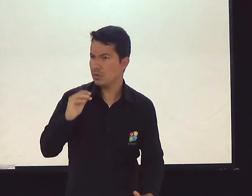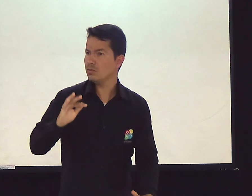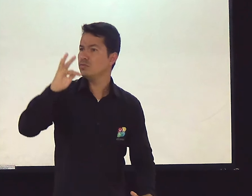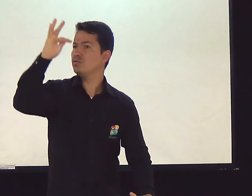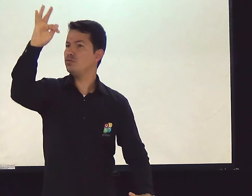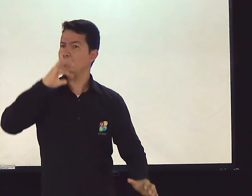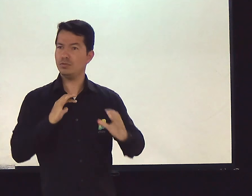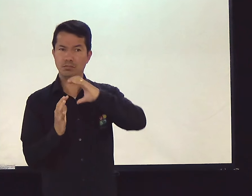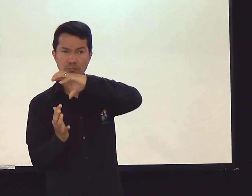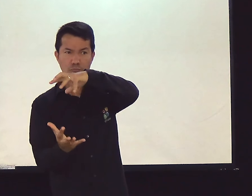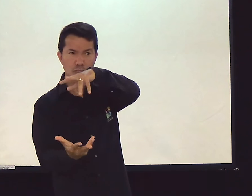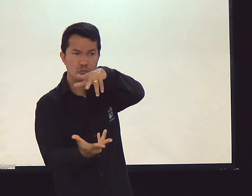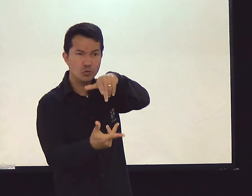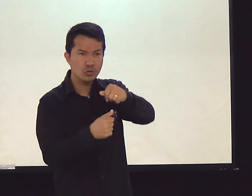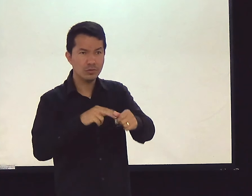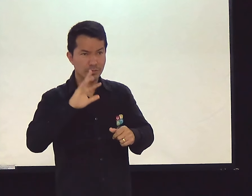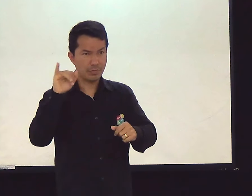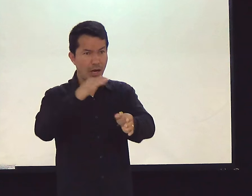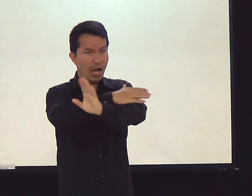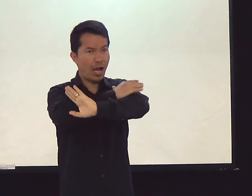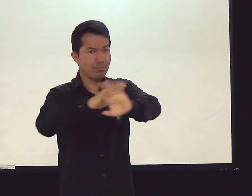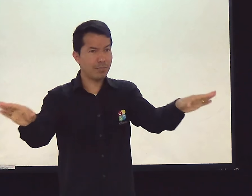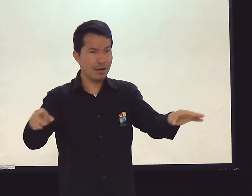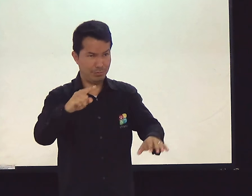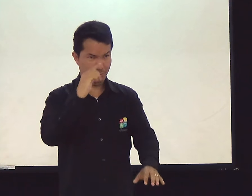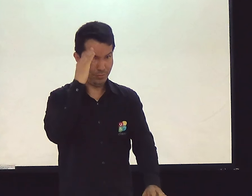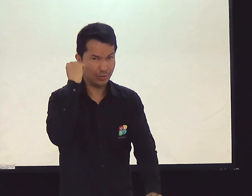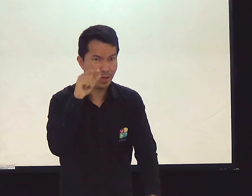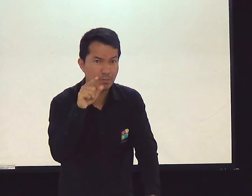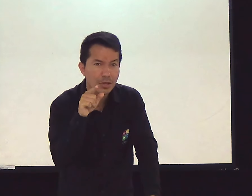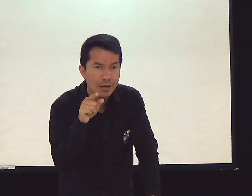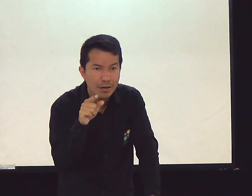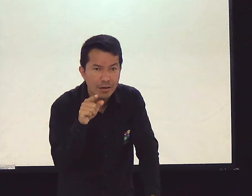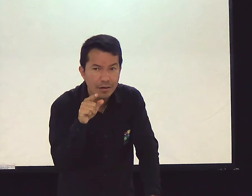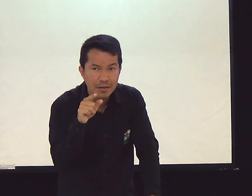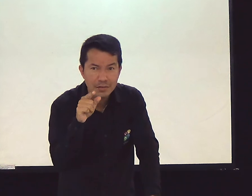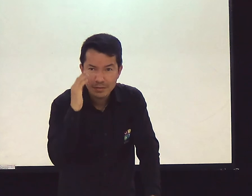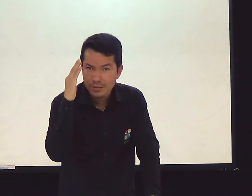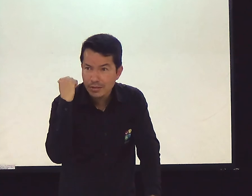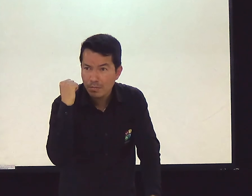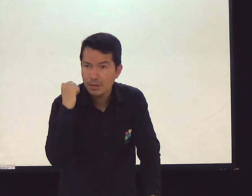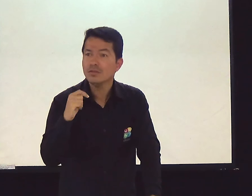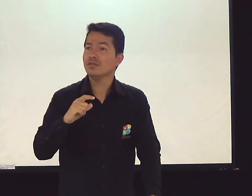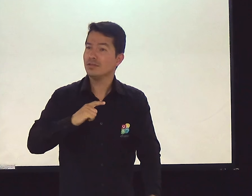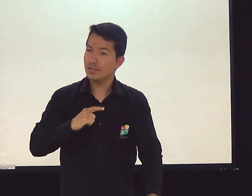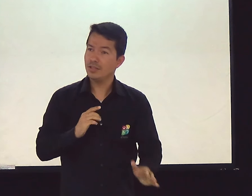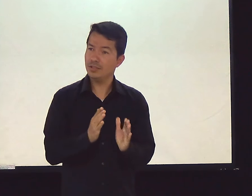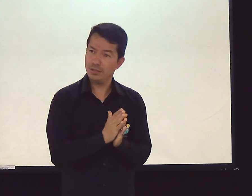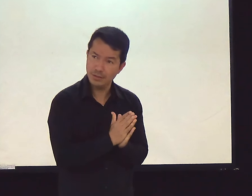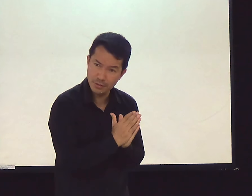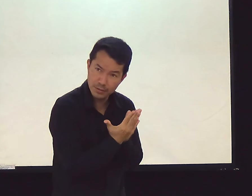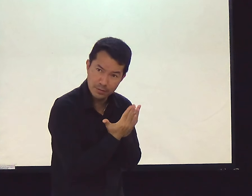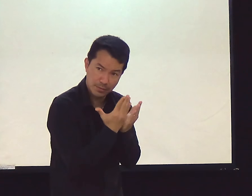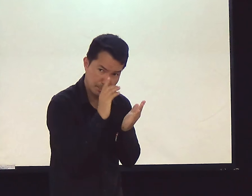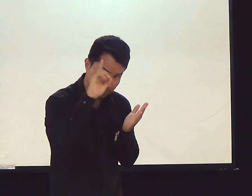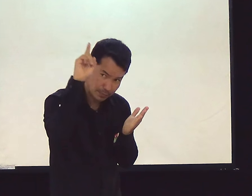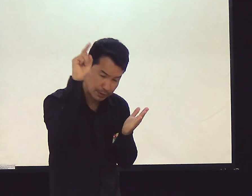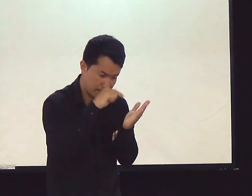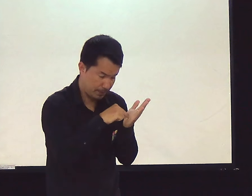Não sei se você sabe, mas um dia a terra vai ser destruída. Sabia disso? É verdade. Você encontra na